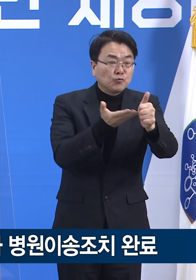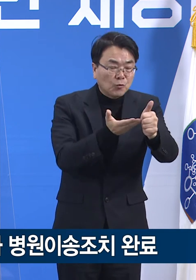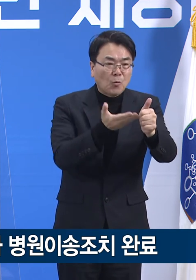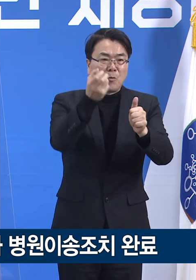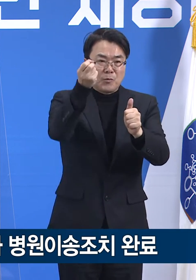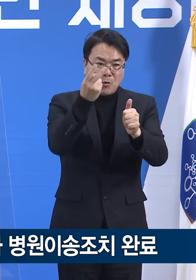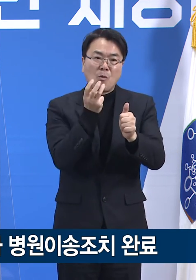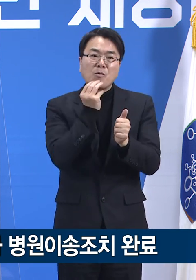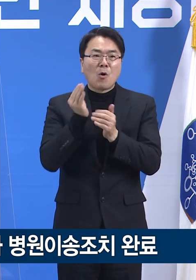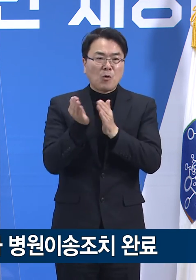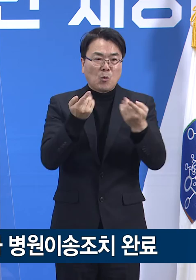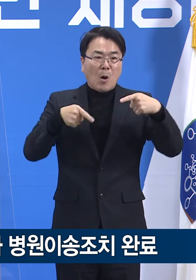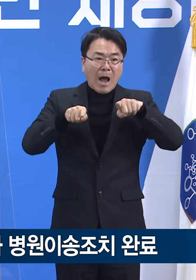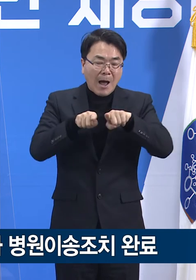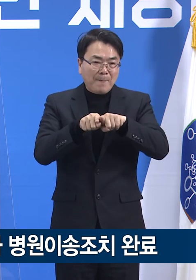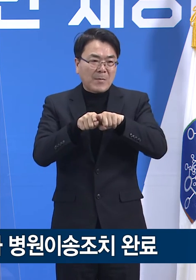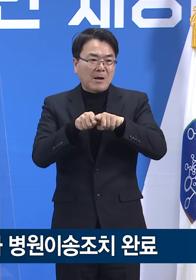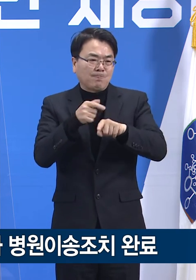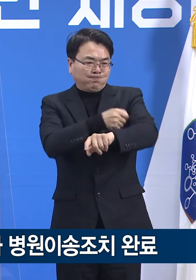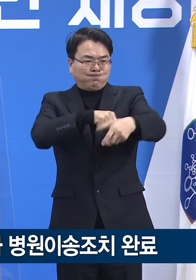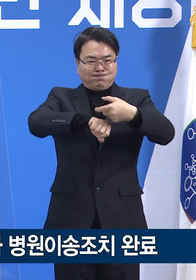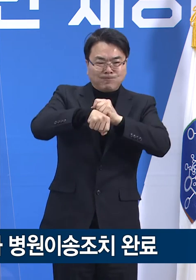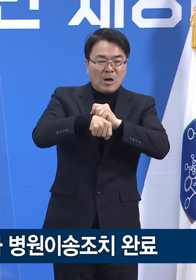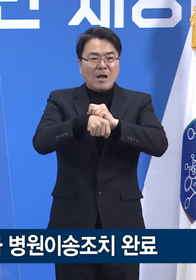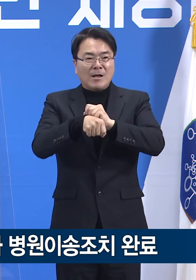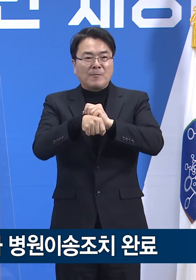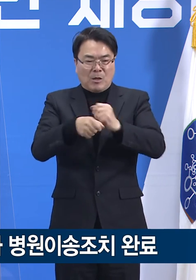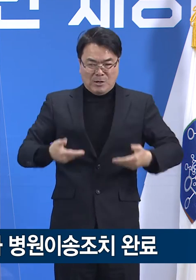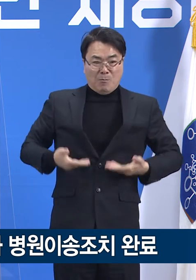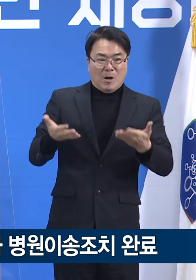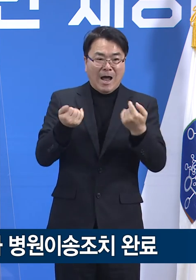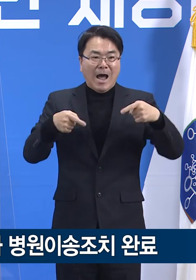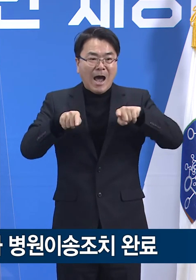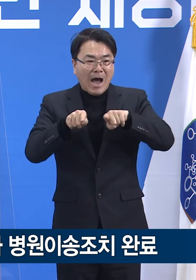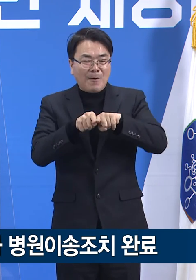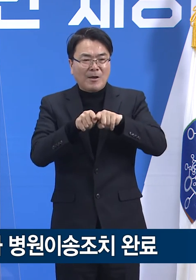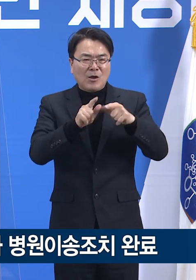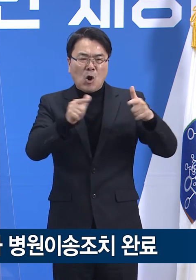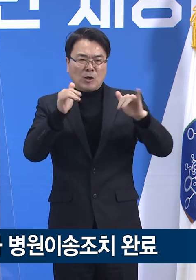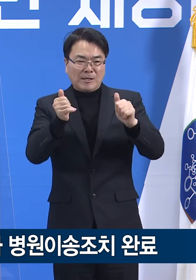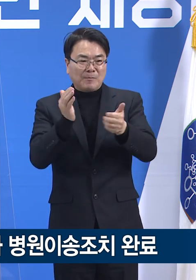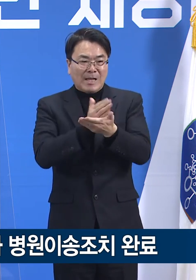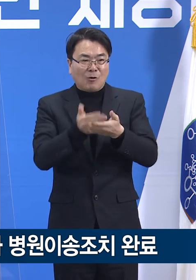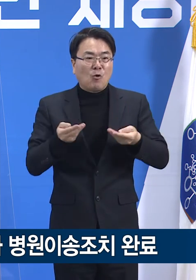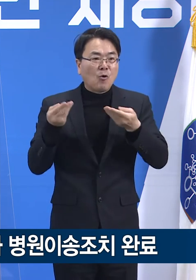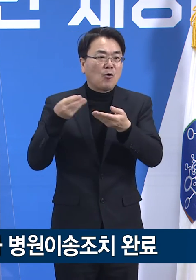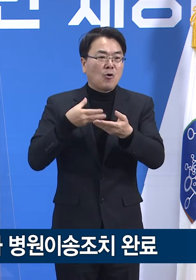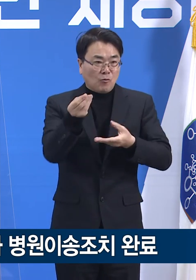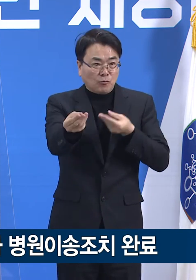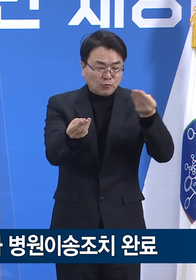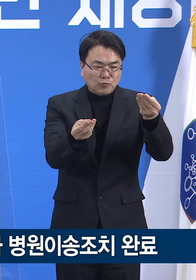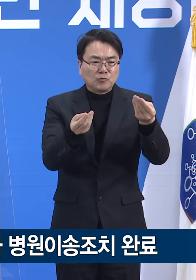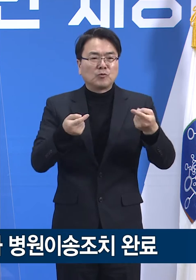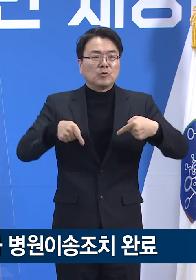경기도도 소방공무원과 자원봉사 간호인력 등을 여러 현장에 나누어 투입하였습니다.